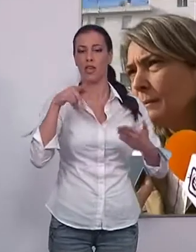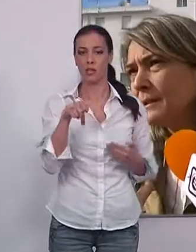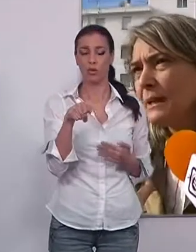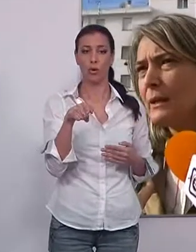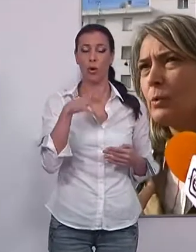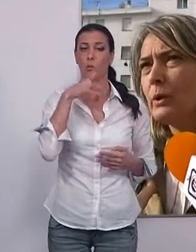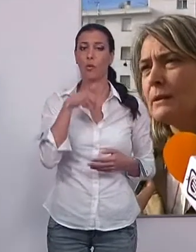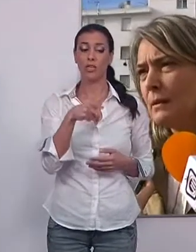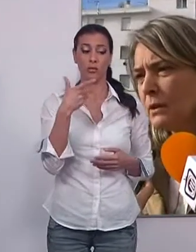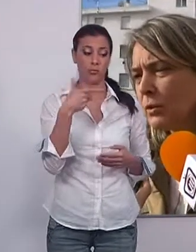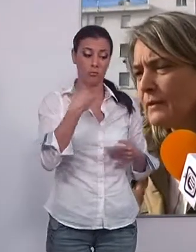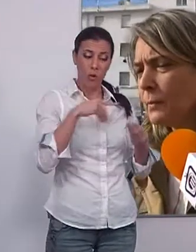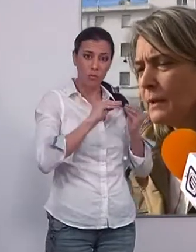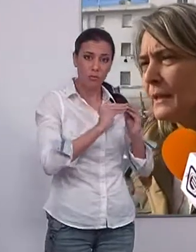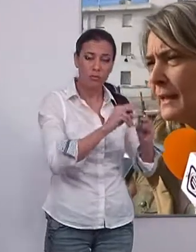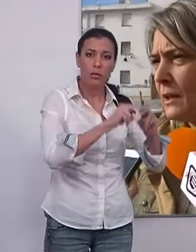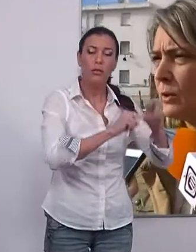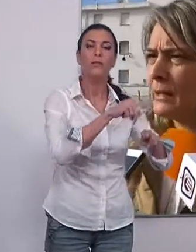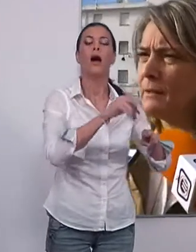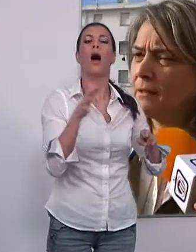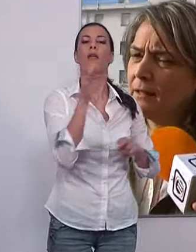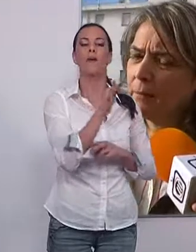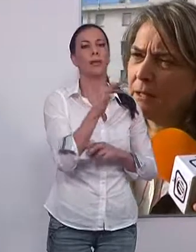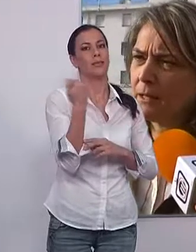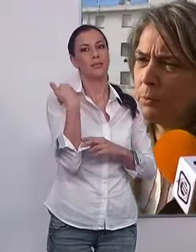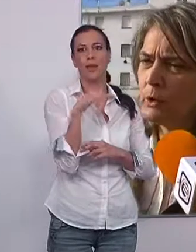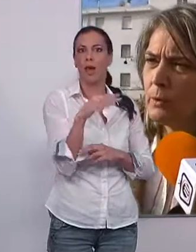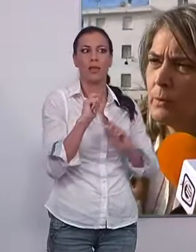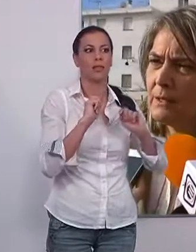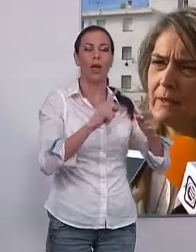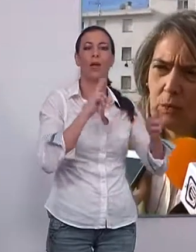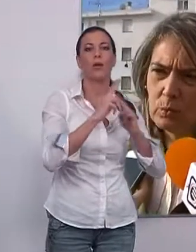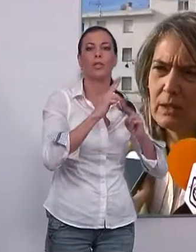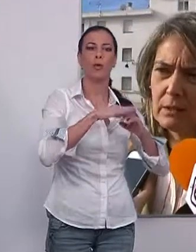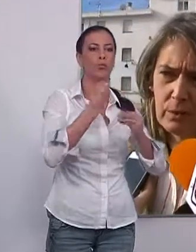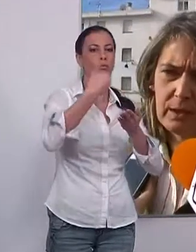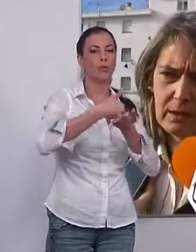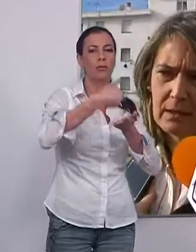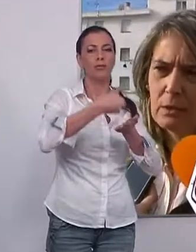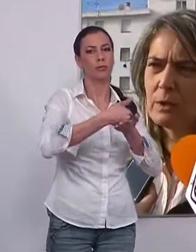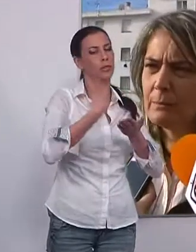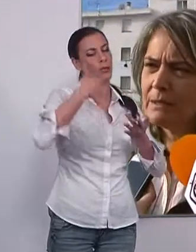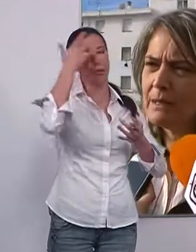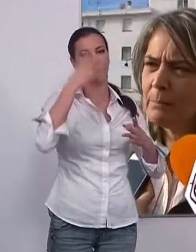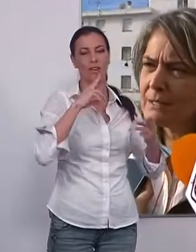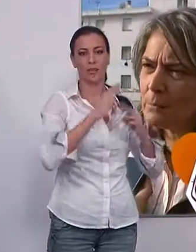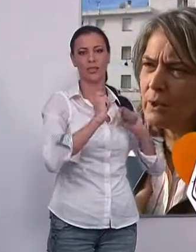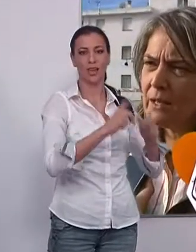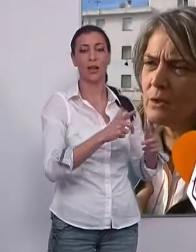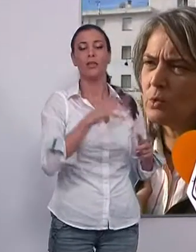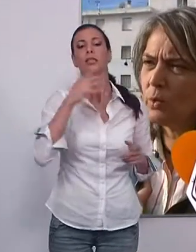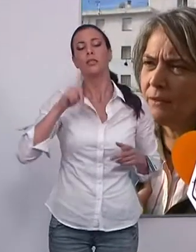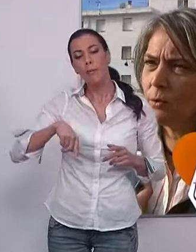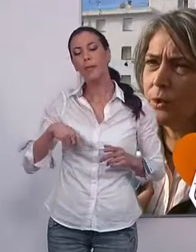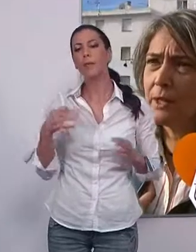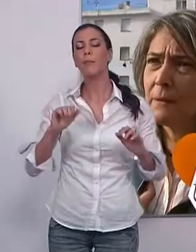La primera edil añadió que con esta actuación, además, se da respuesta a una petición de los vecinos. También añadió